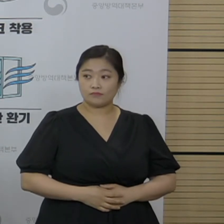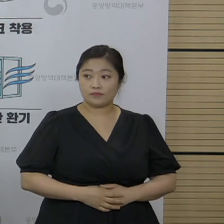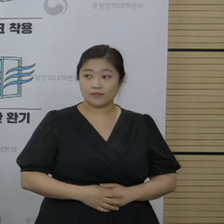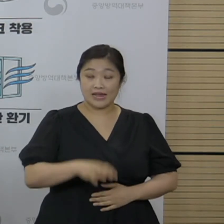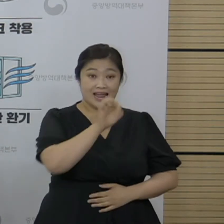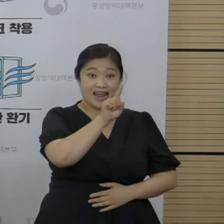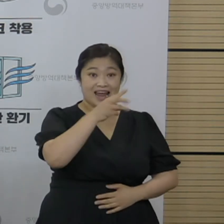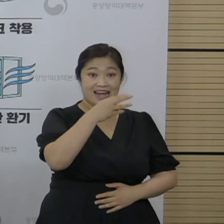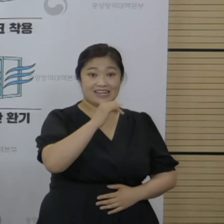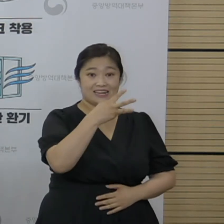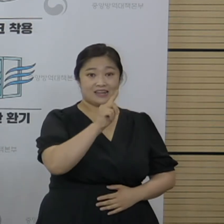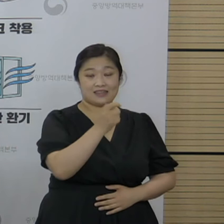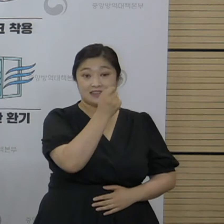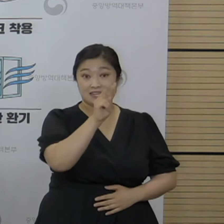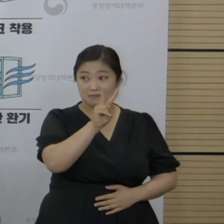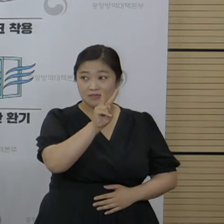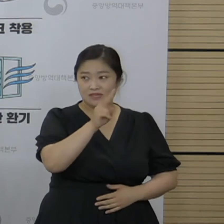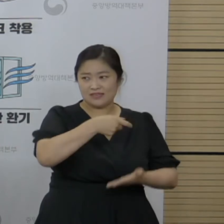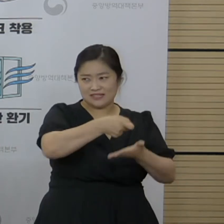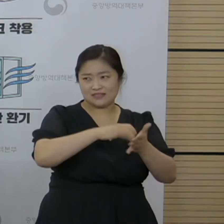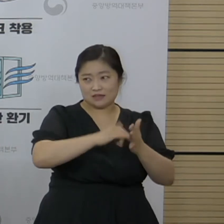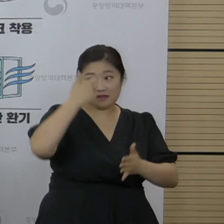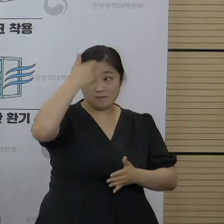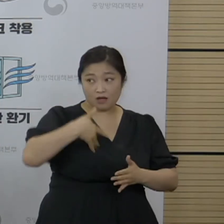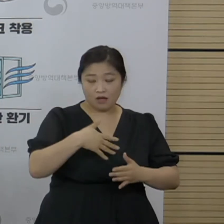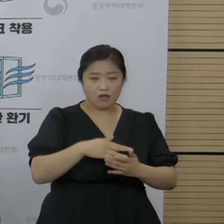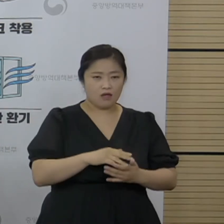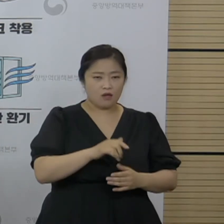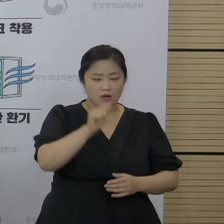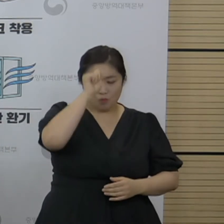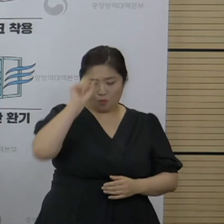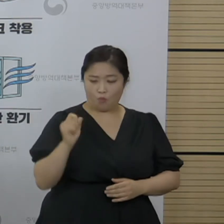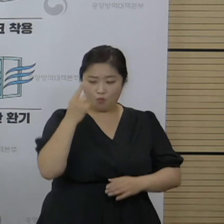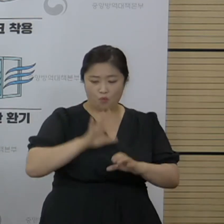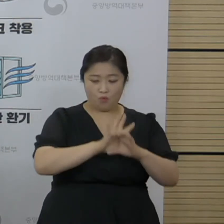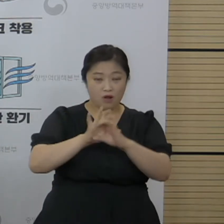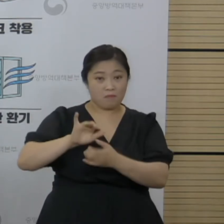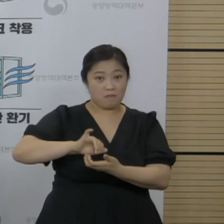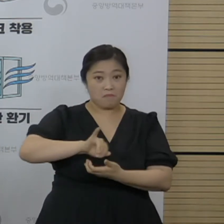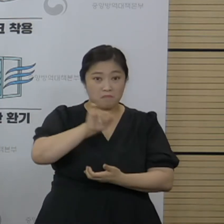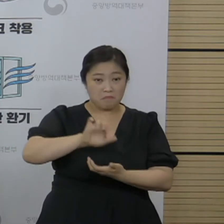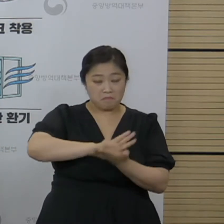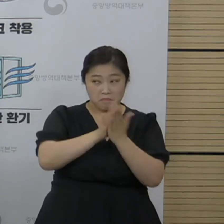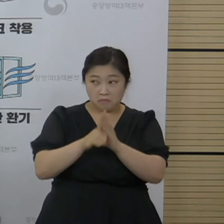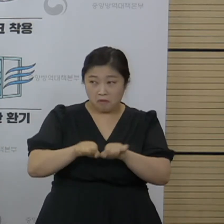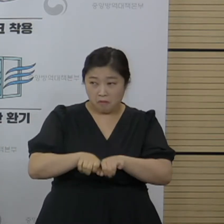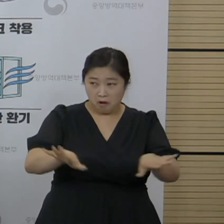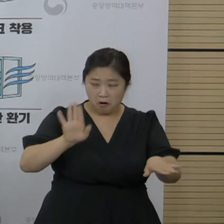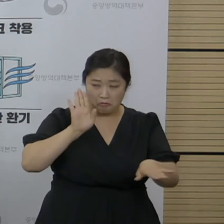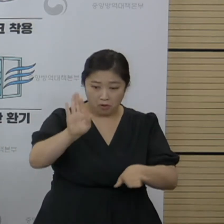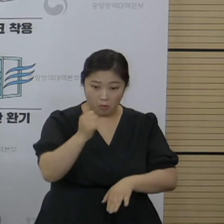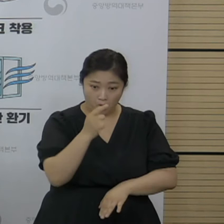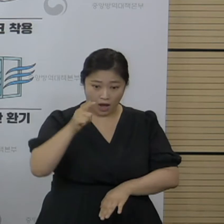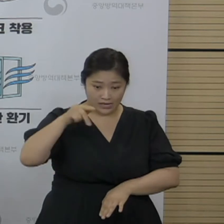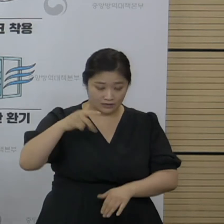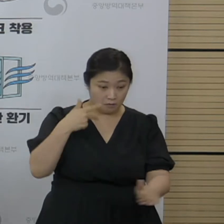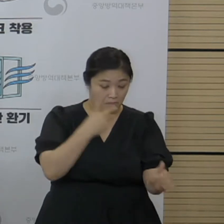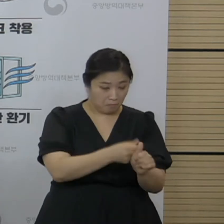아리랑TV 이경은 기자님 질문이 델타 변이 확산 이후에 백신 효능이 하락했다라는 연구 결과와 관련해서